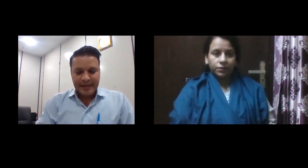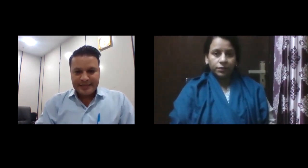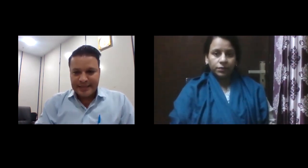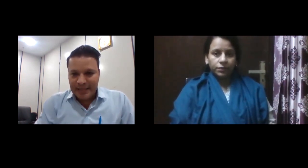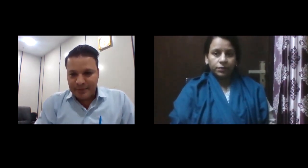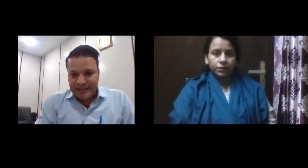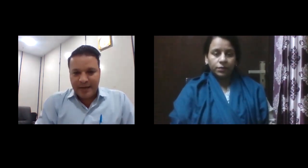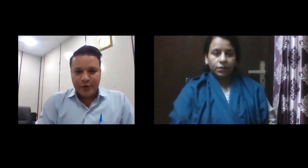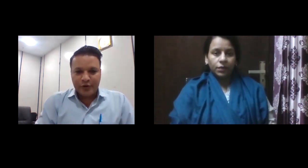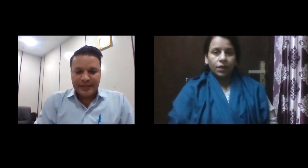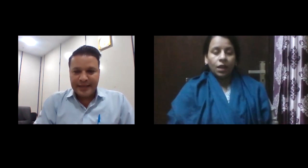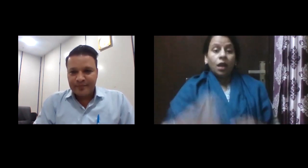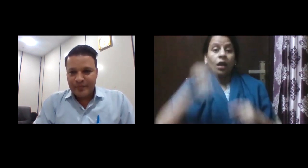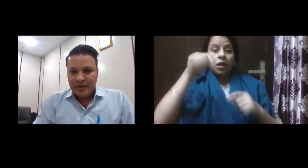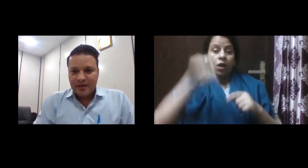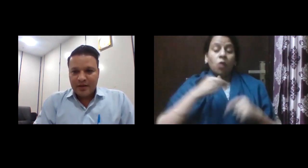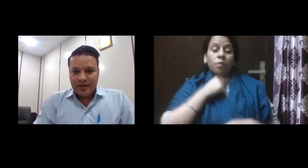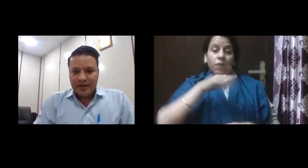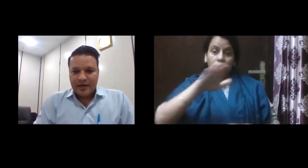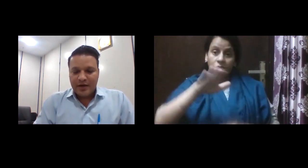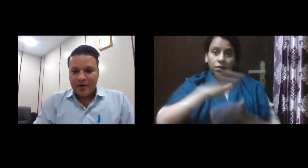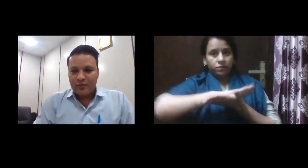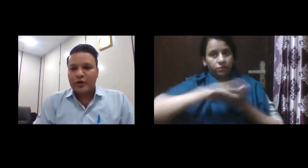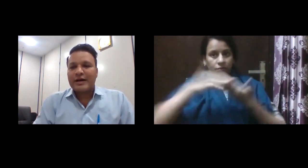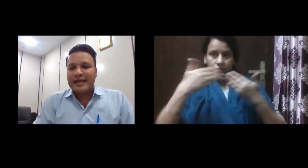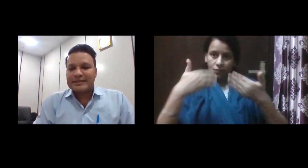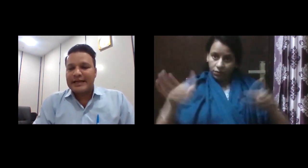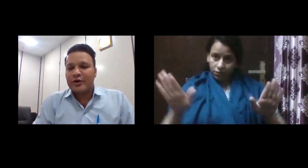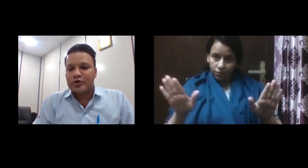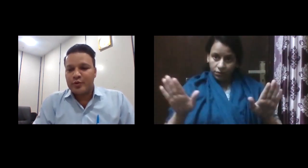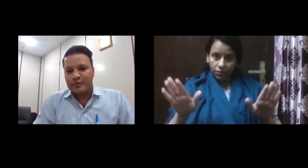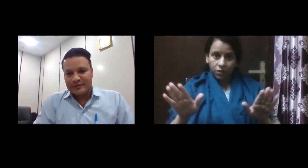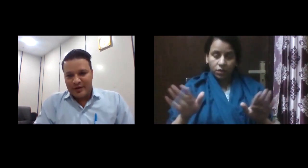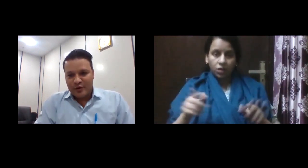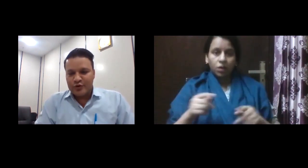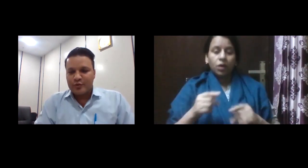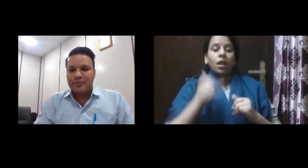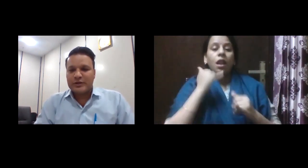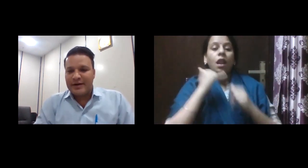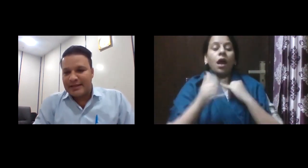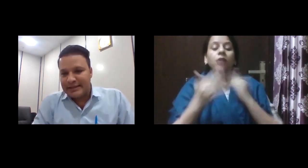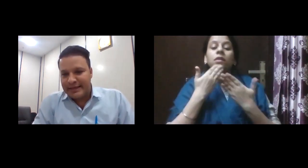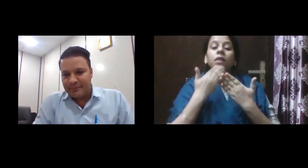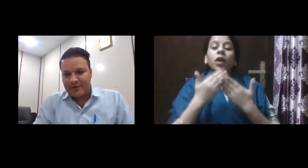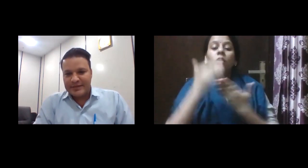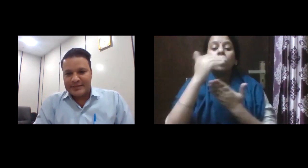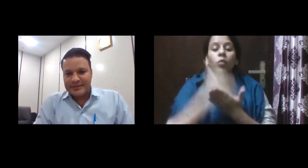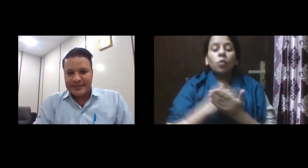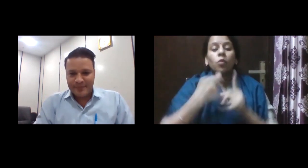इसी के साथ प्रतिग्या पूरी होती है वोट आफ थेंक्स के लिए खुश्बू खुश्बू सबको धन्यवाद दे एक बार फिस से